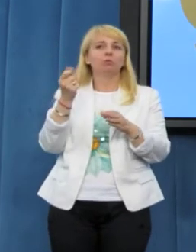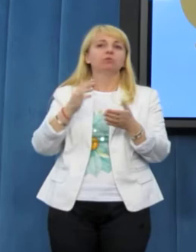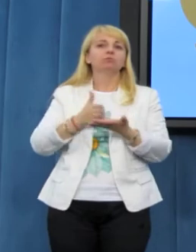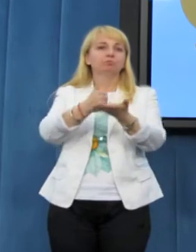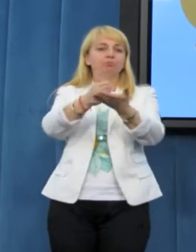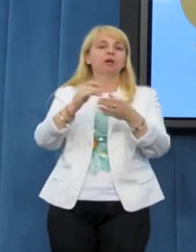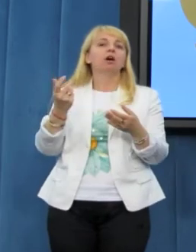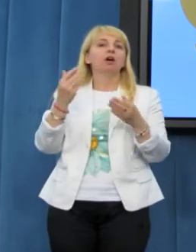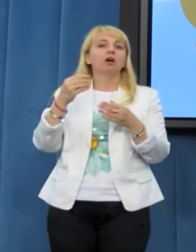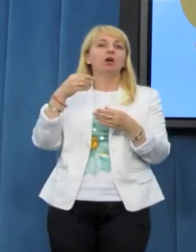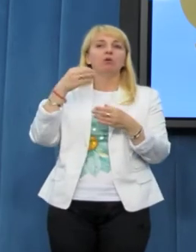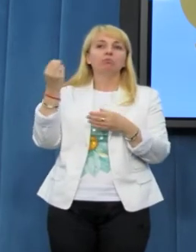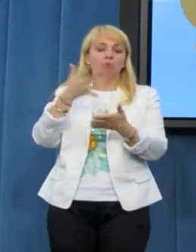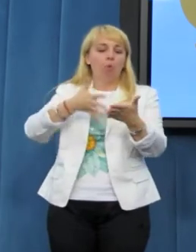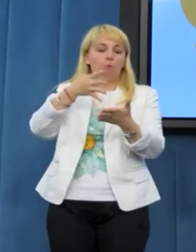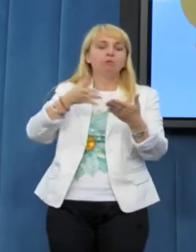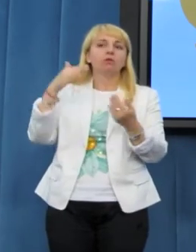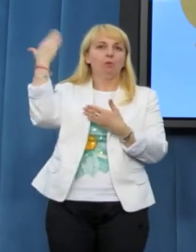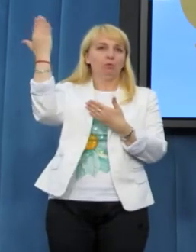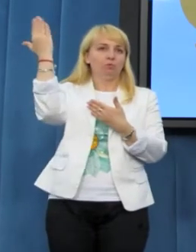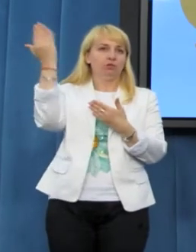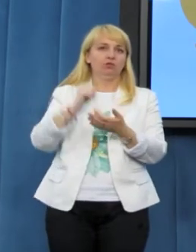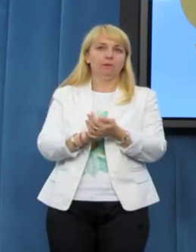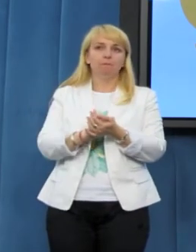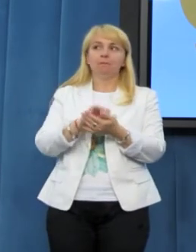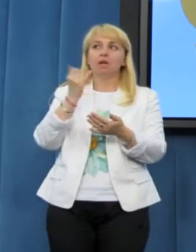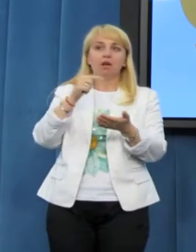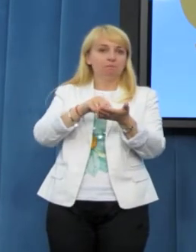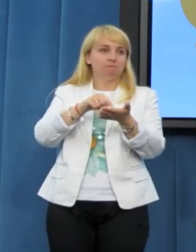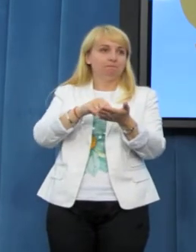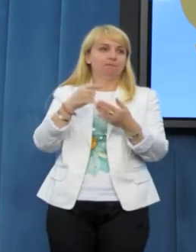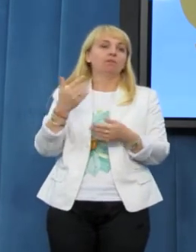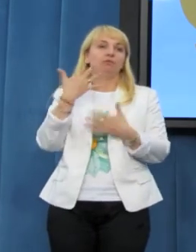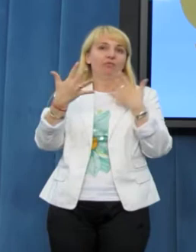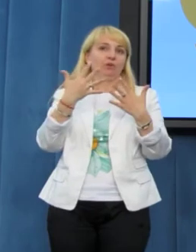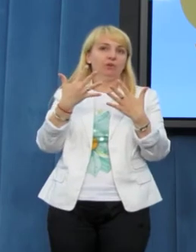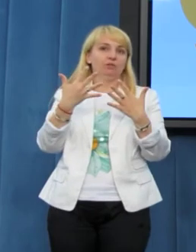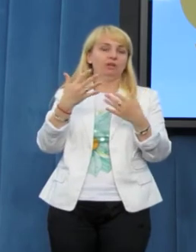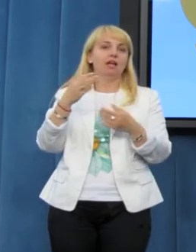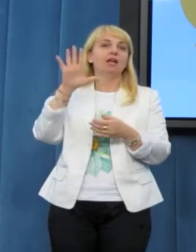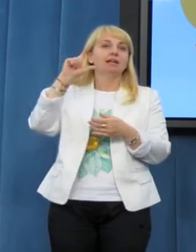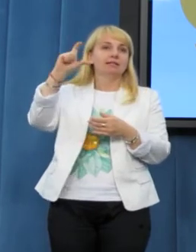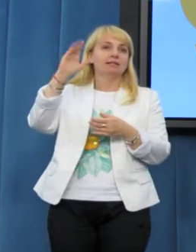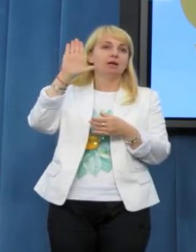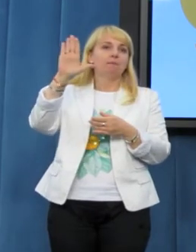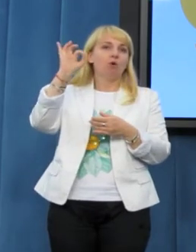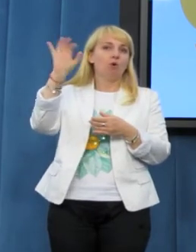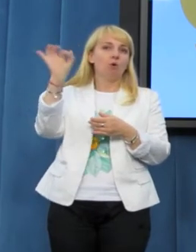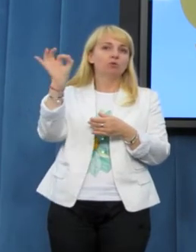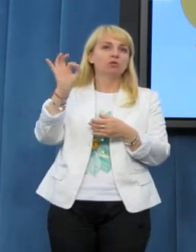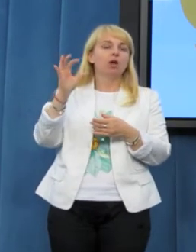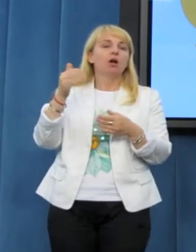opinię publiczną. Jak to się ma do tego, iż CBOS ma opisywać